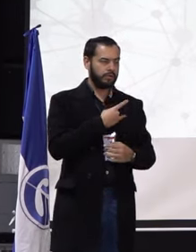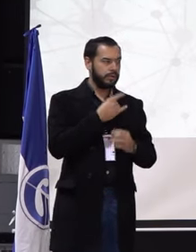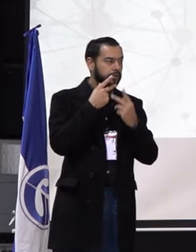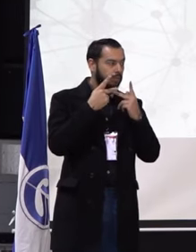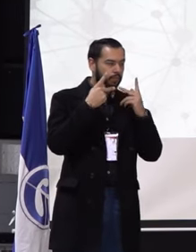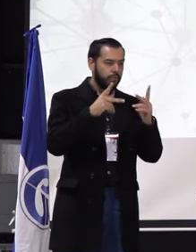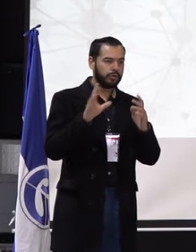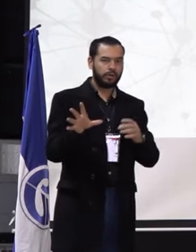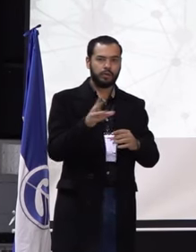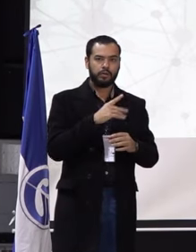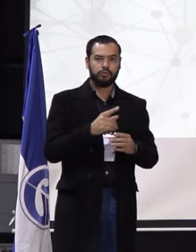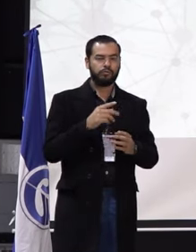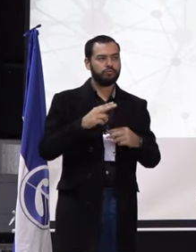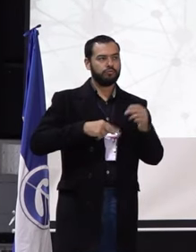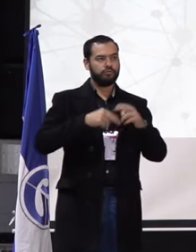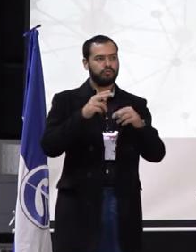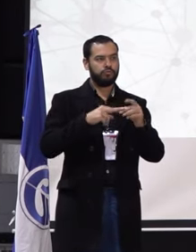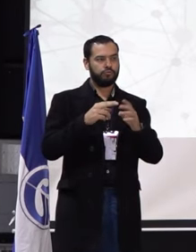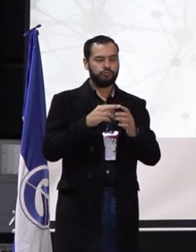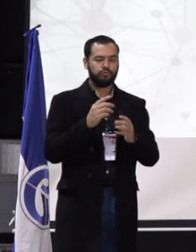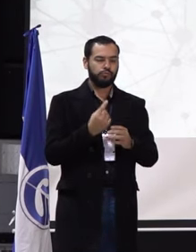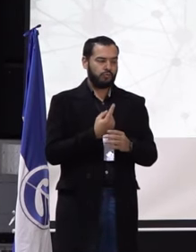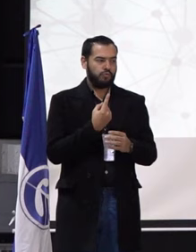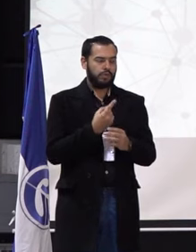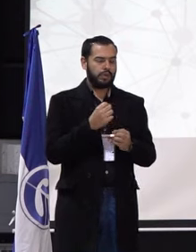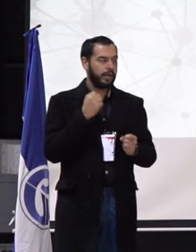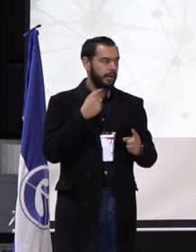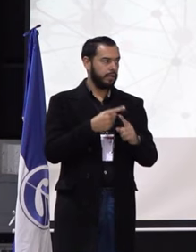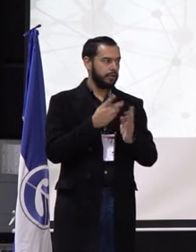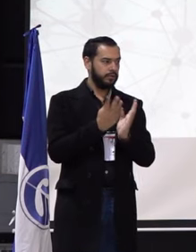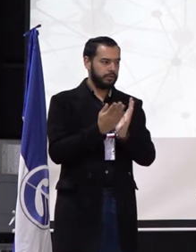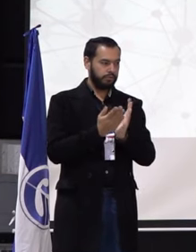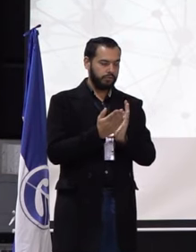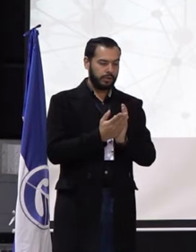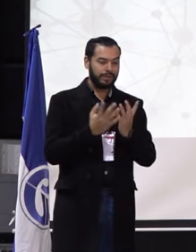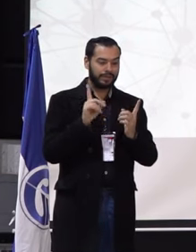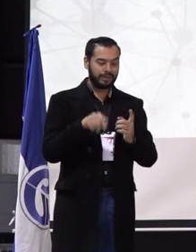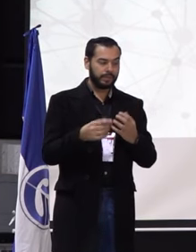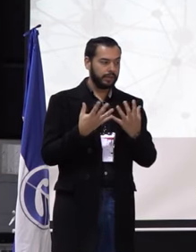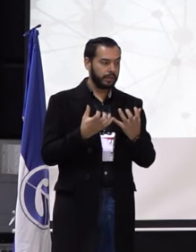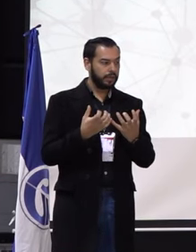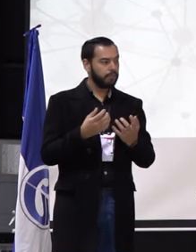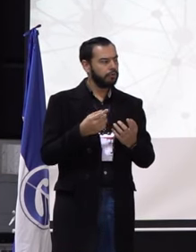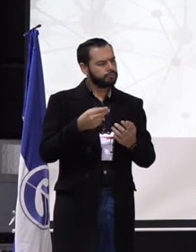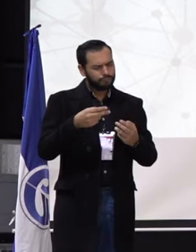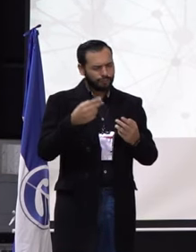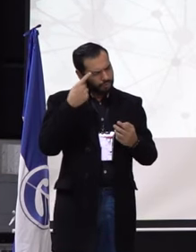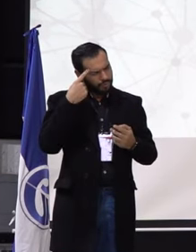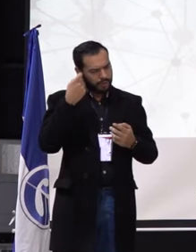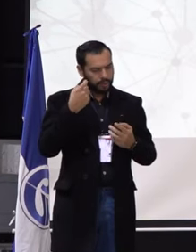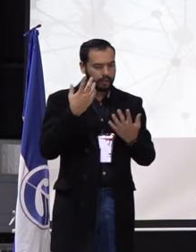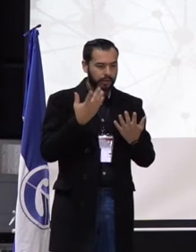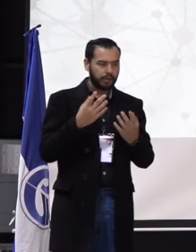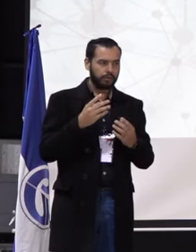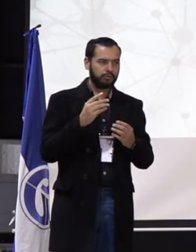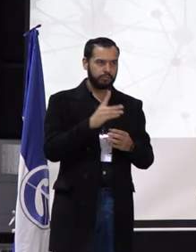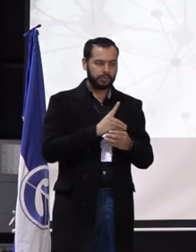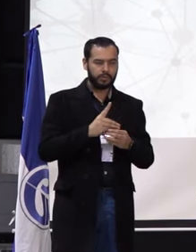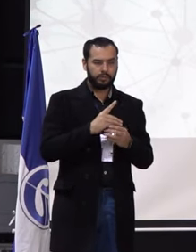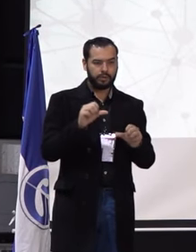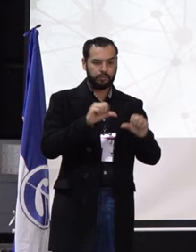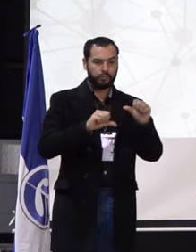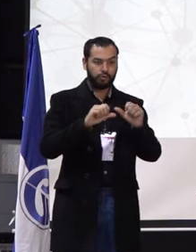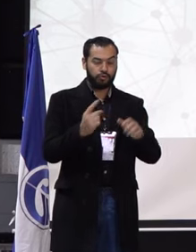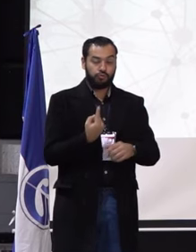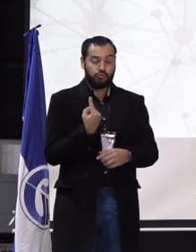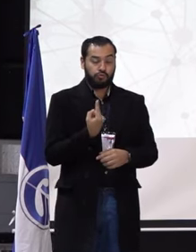le apostamos a una construcción única desde los egresados. También le queremos apostar dentro del Departamento de Química, que es que nosotros